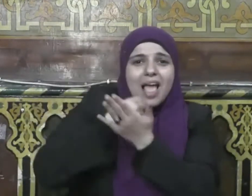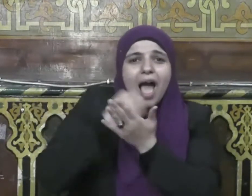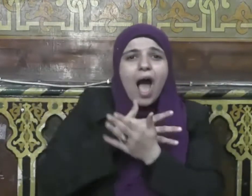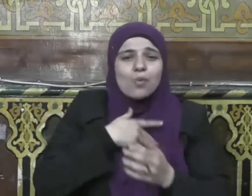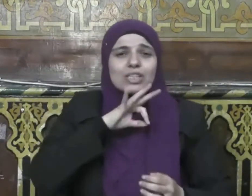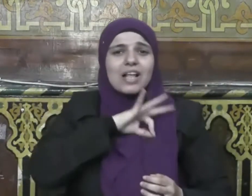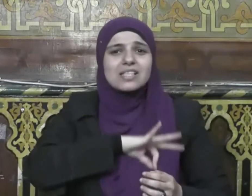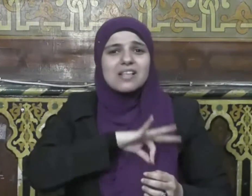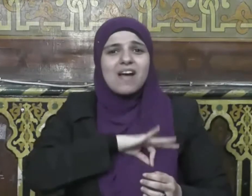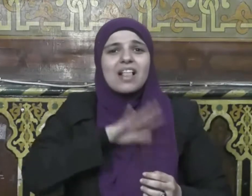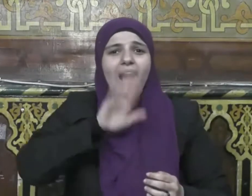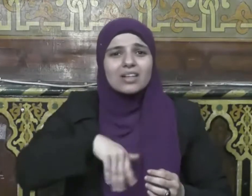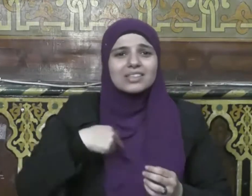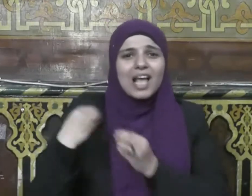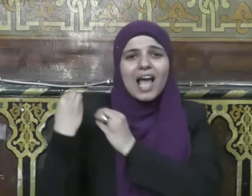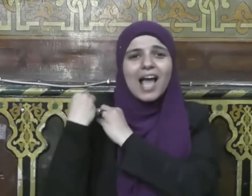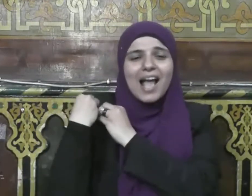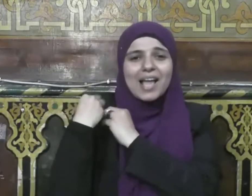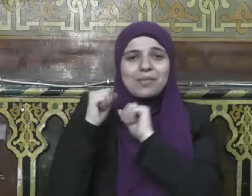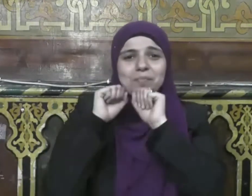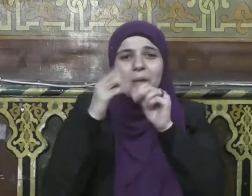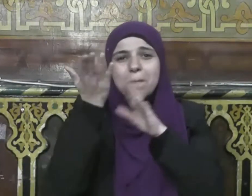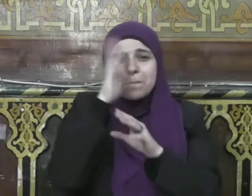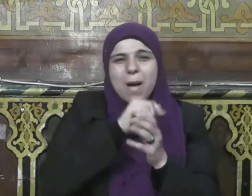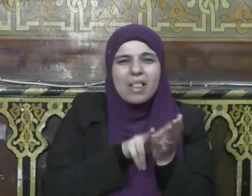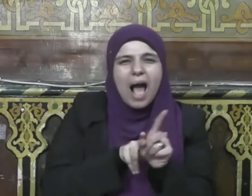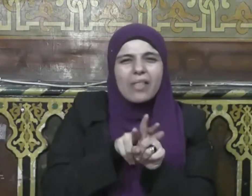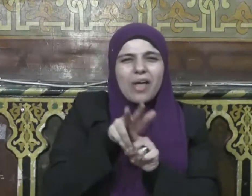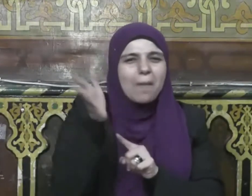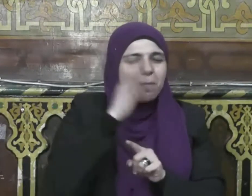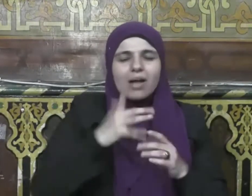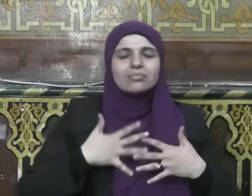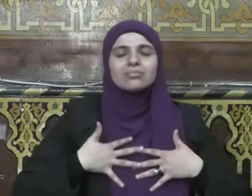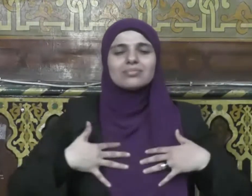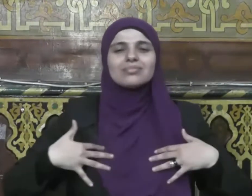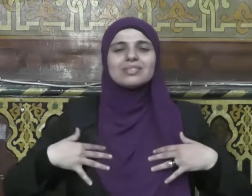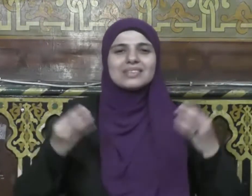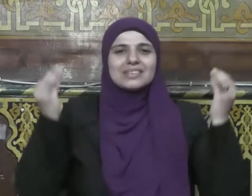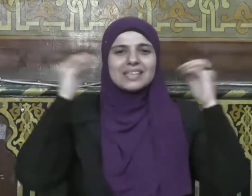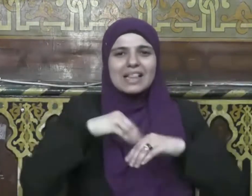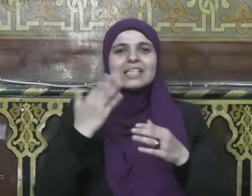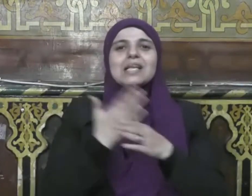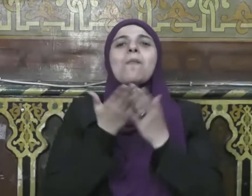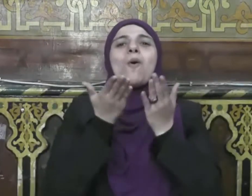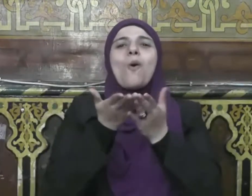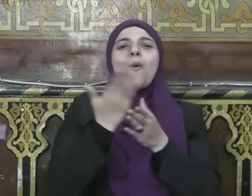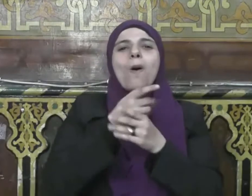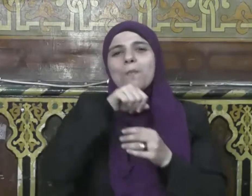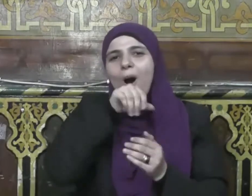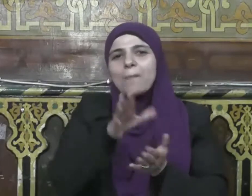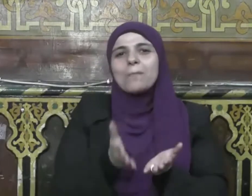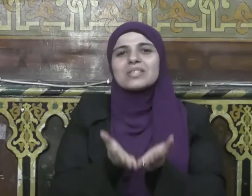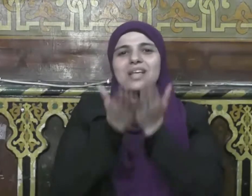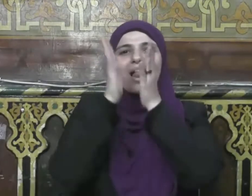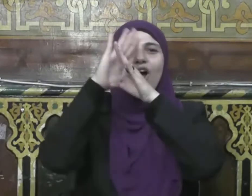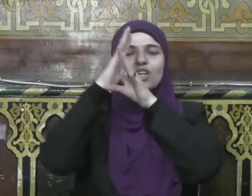لذا كان النبي صلى الله عليه وسلم يخص العشر الأواخر من